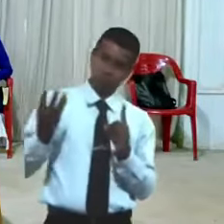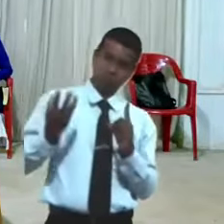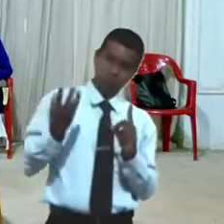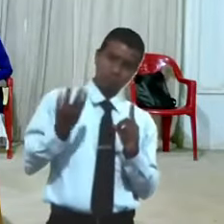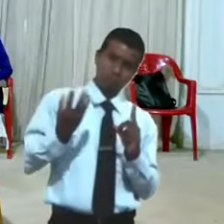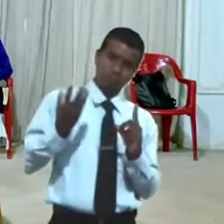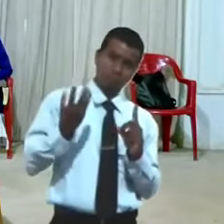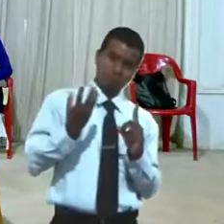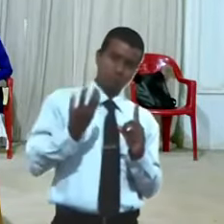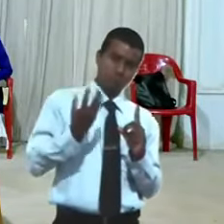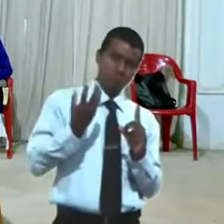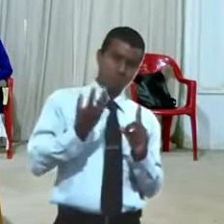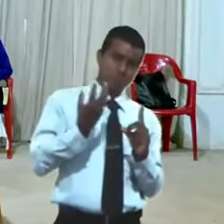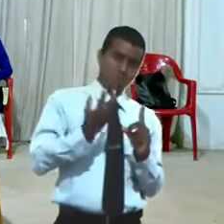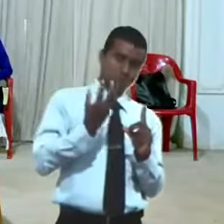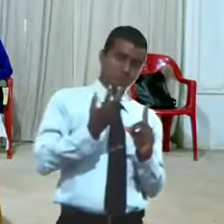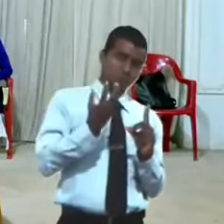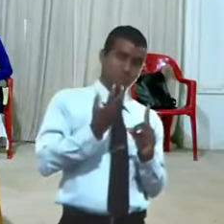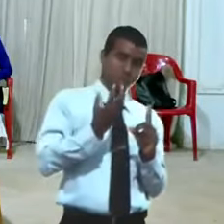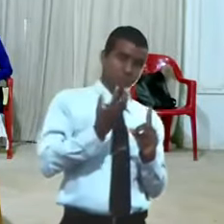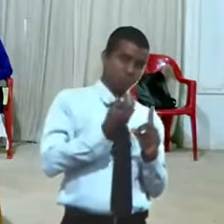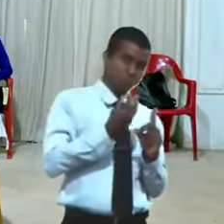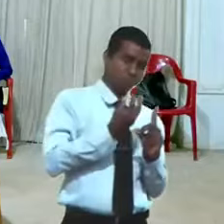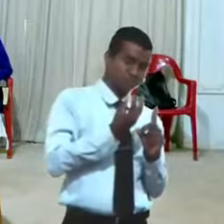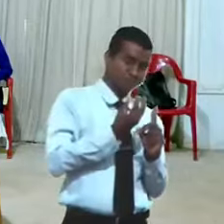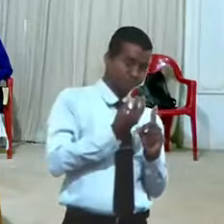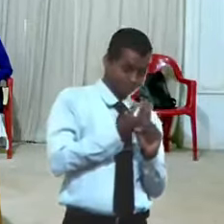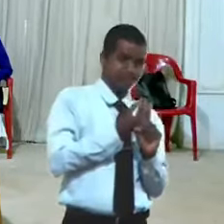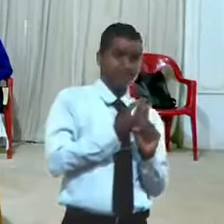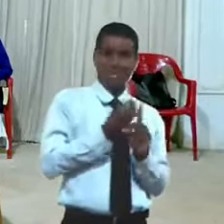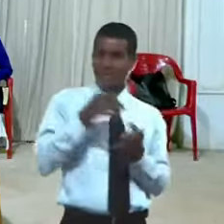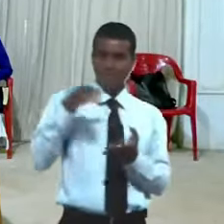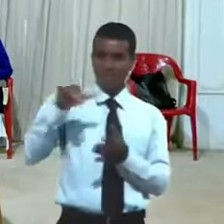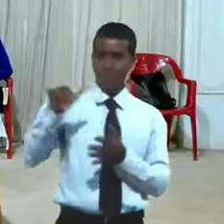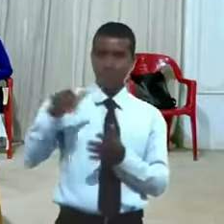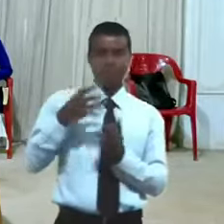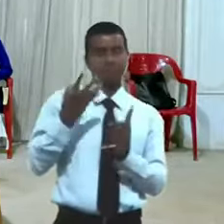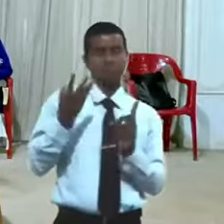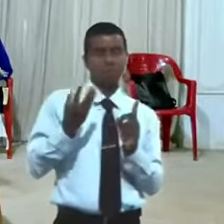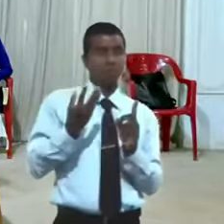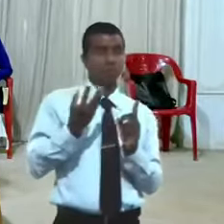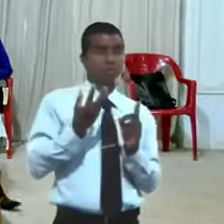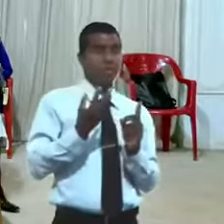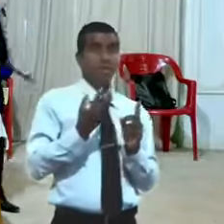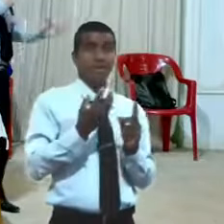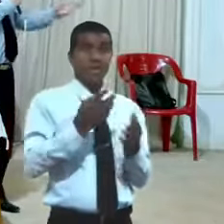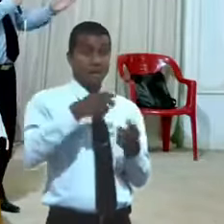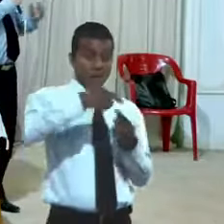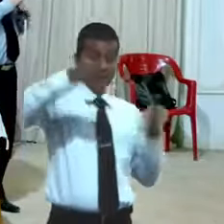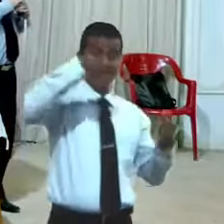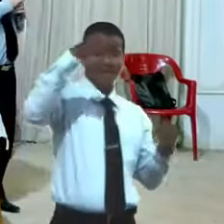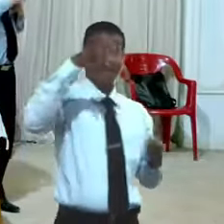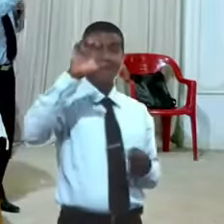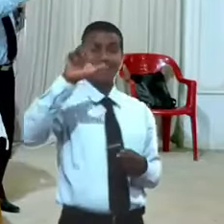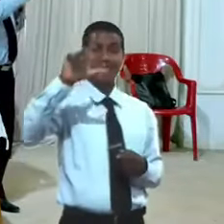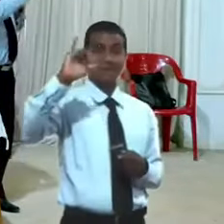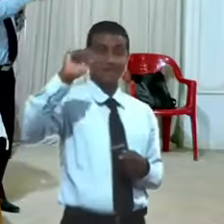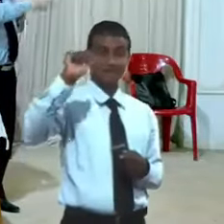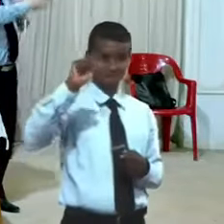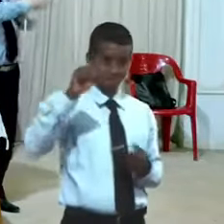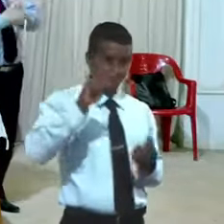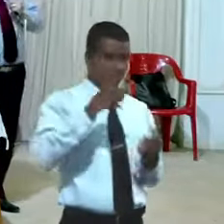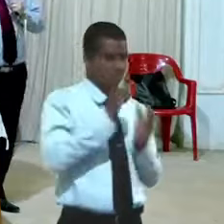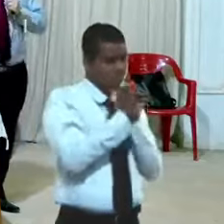y se fue el segundo grupo igual que el primero llegó y estaba orando Elías y dijo varón de Dios el rey